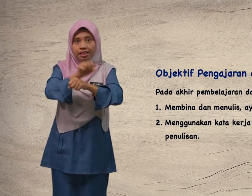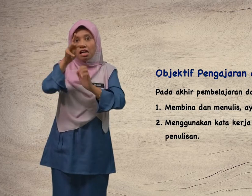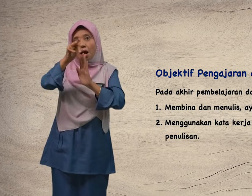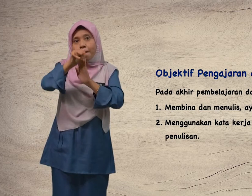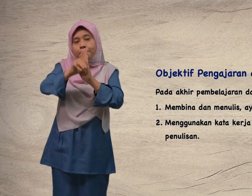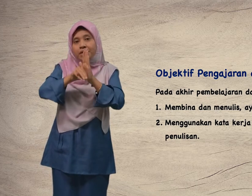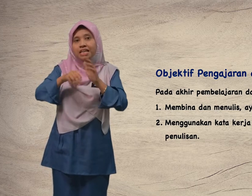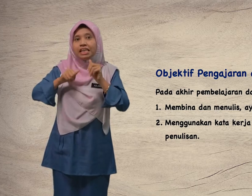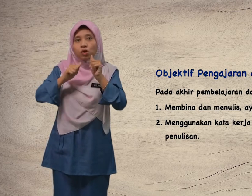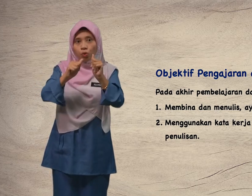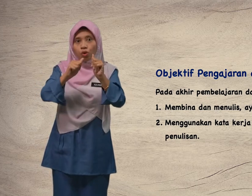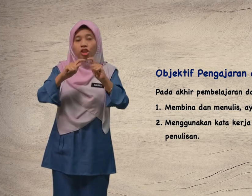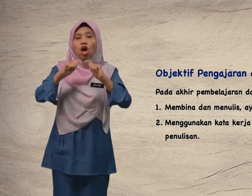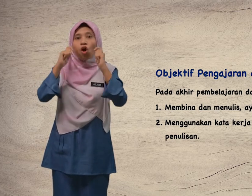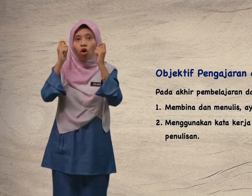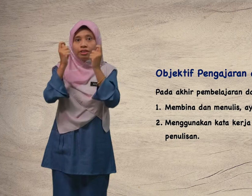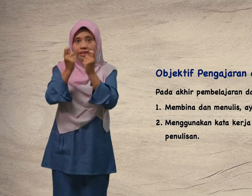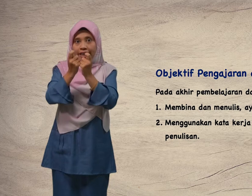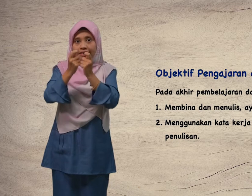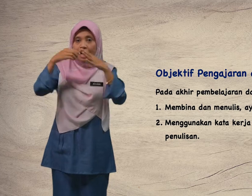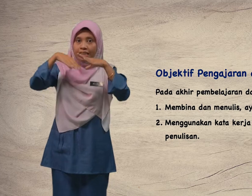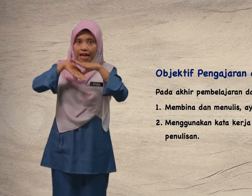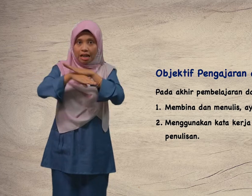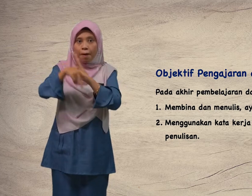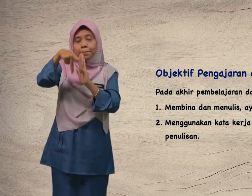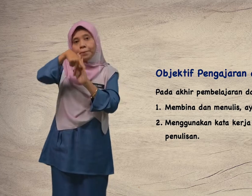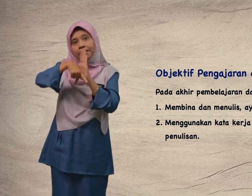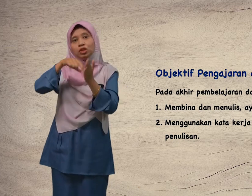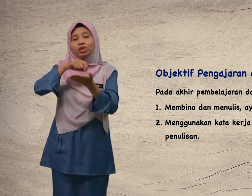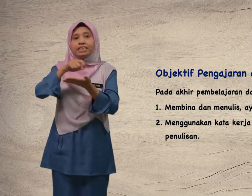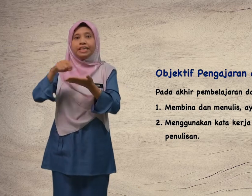mengikut konteks dalam penulisan.